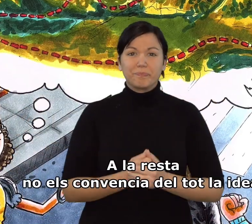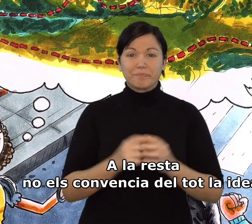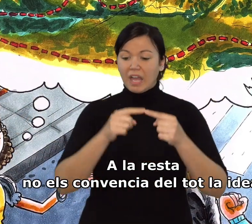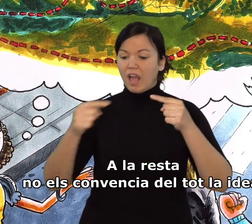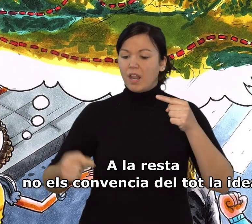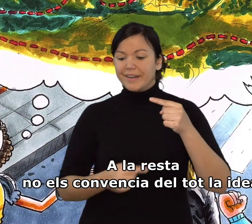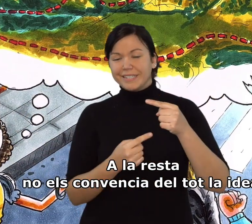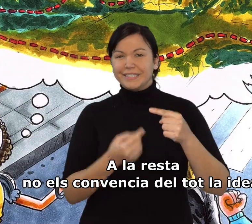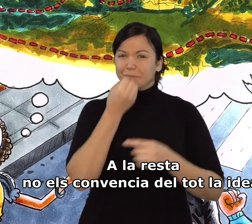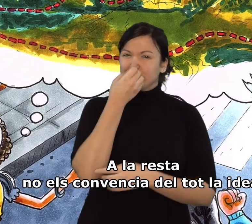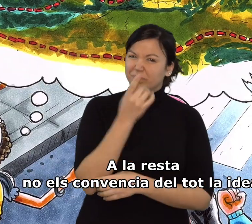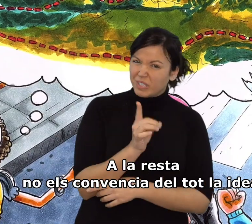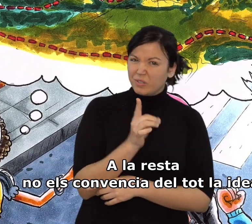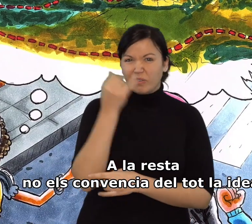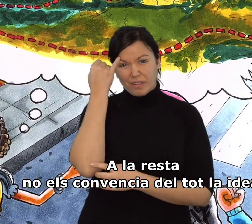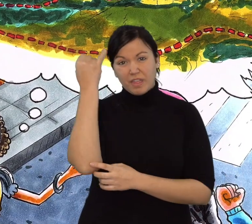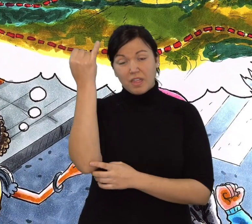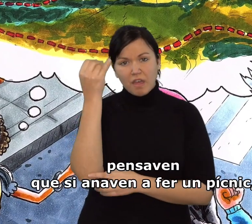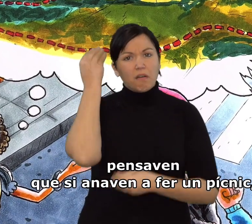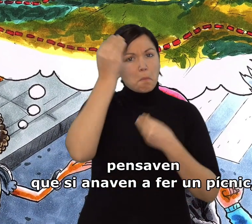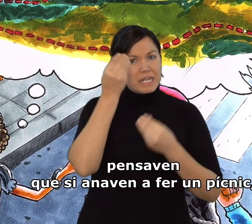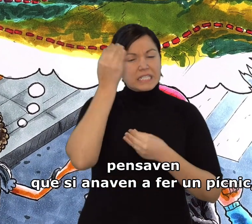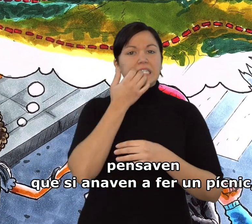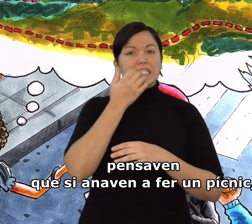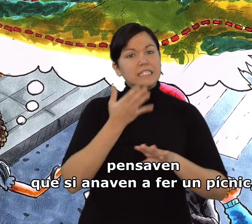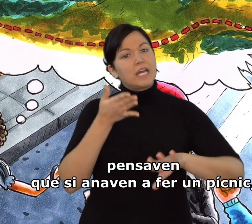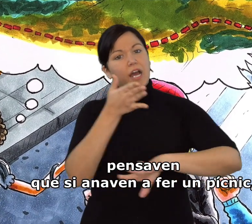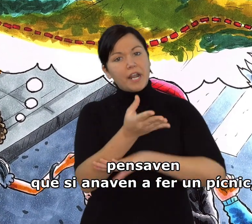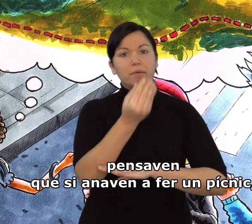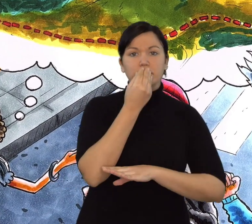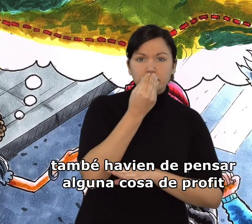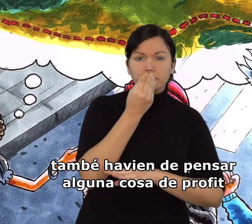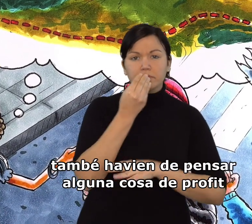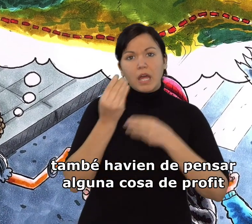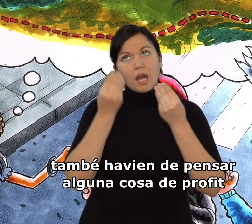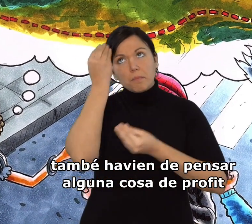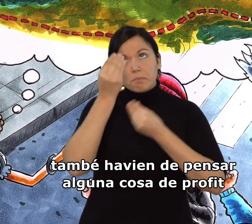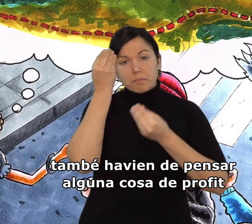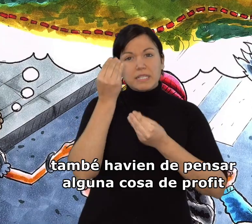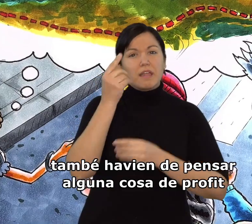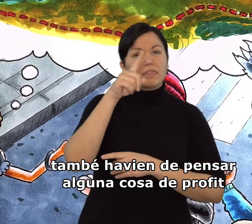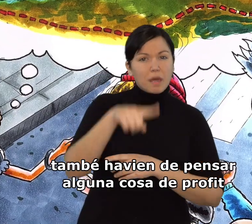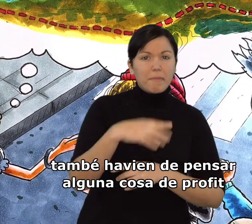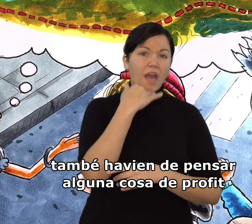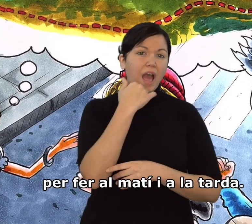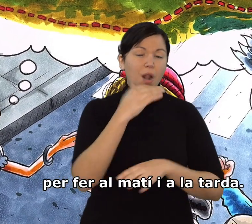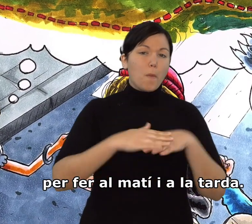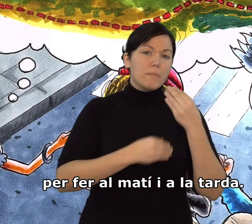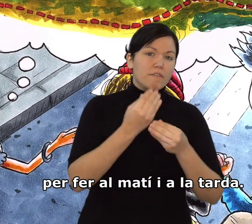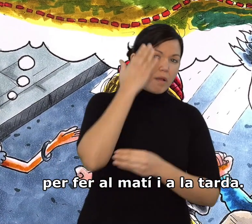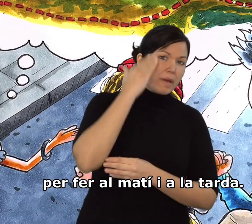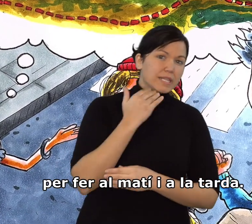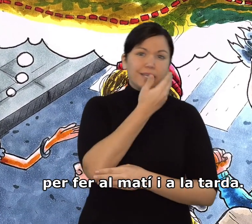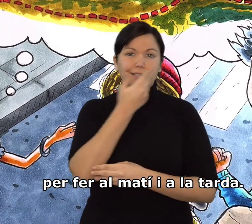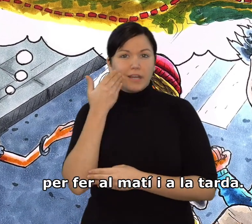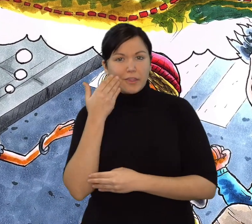A la resta no els convencia del tot la idea. Pensaven que si anaven a fer un pícnic, també havien de pensar alguna cosa de profit per fer al